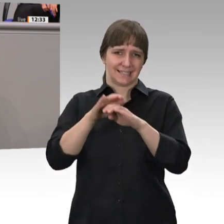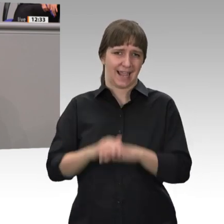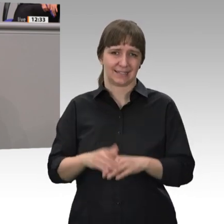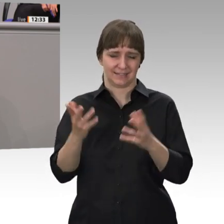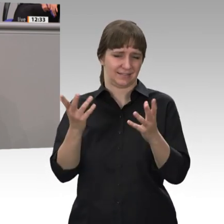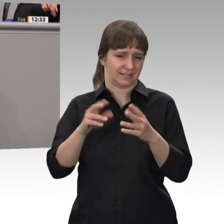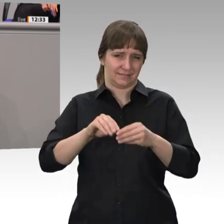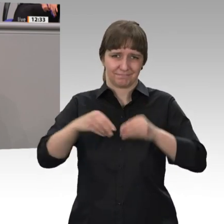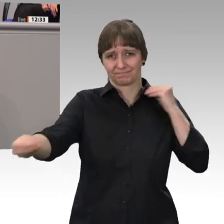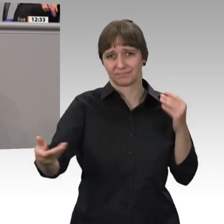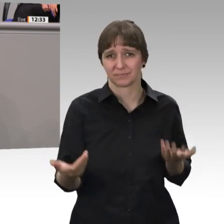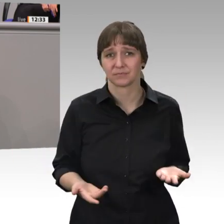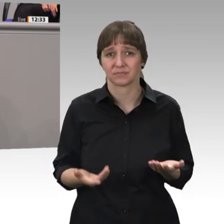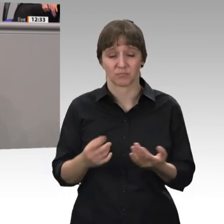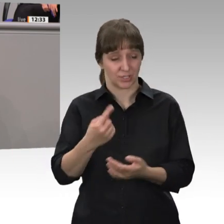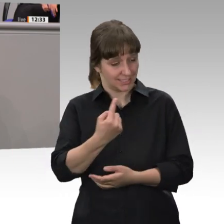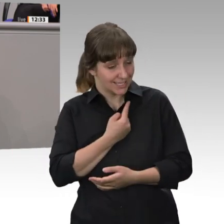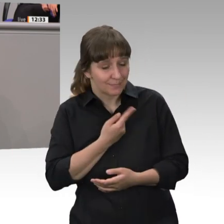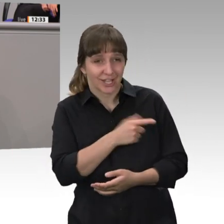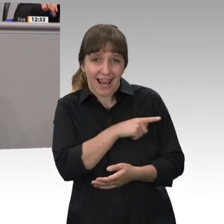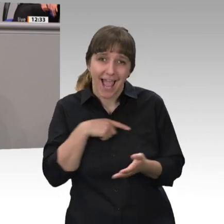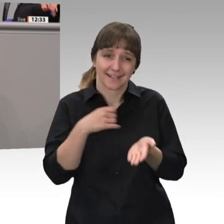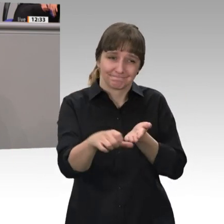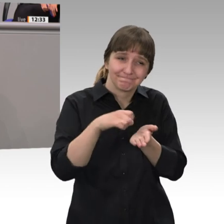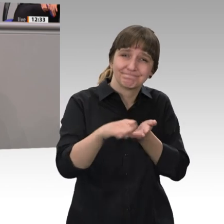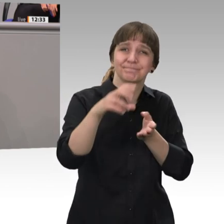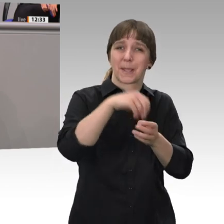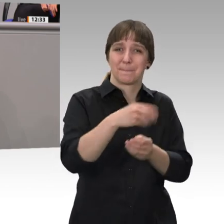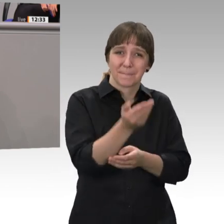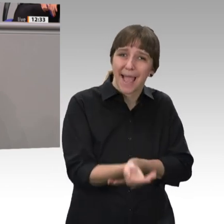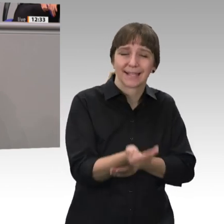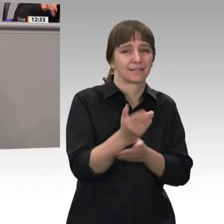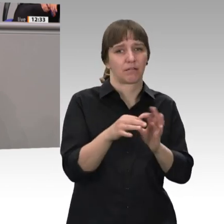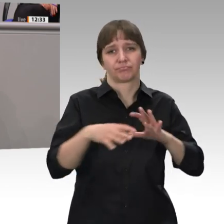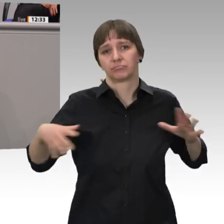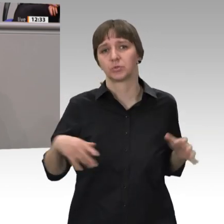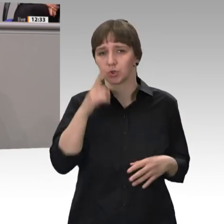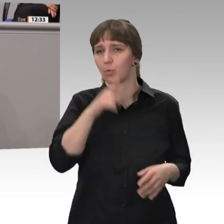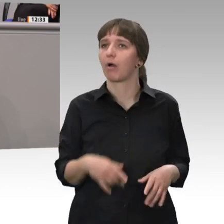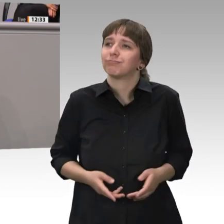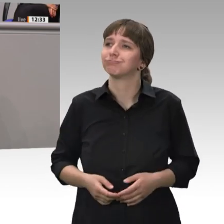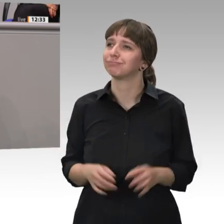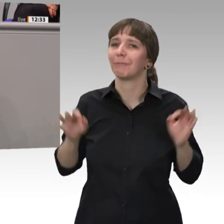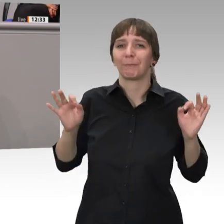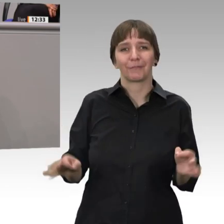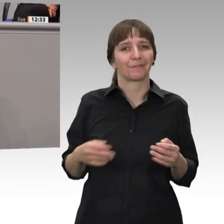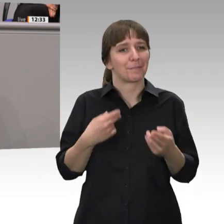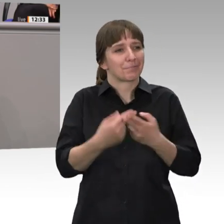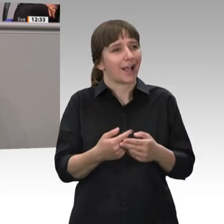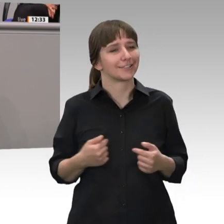nicht mehr auf eigene Beitragsleistungen über lange Zeit an, sondern lediglich darauf, zur rechten Zeit am rechten Ort zu sein. 45